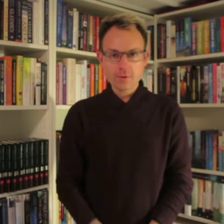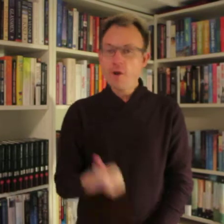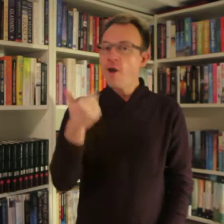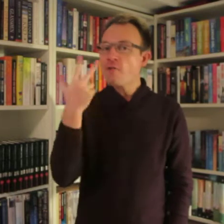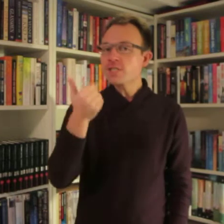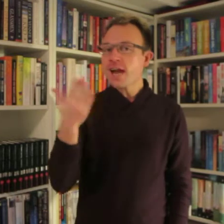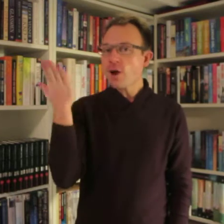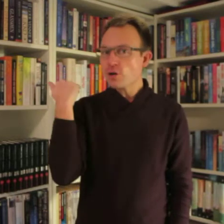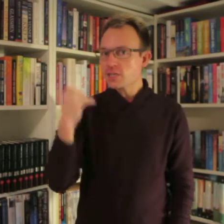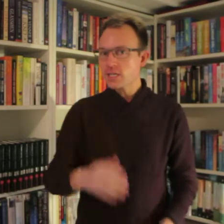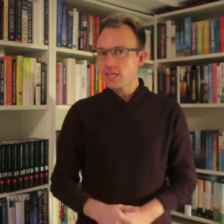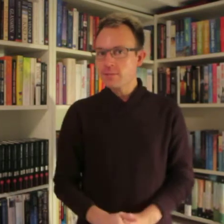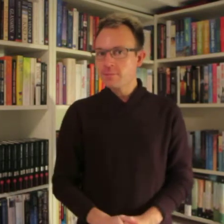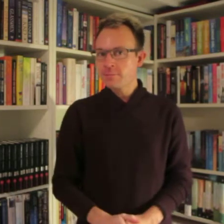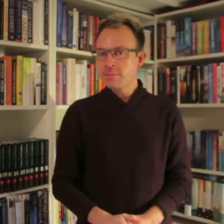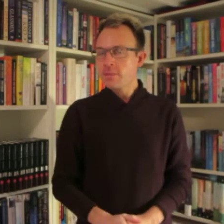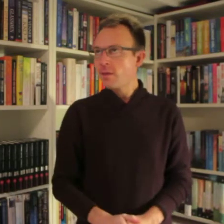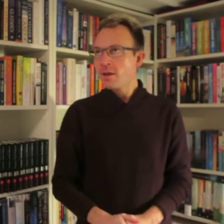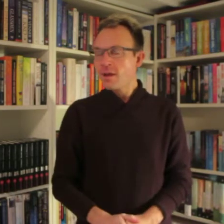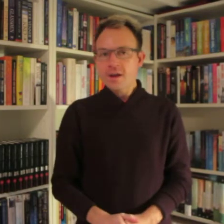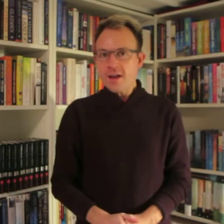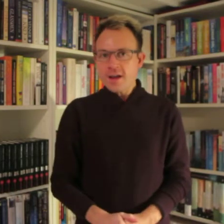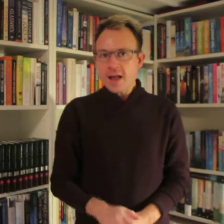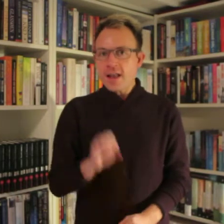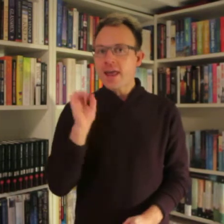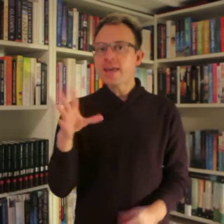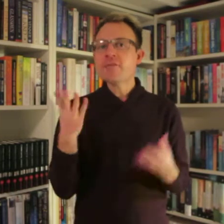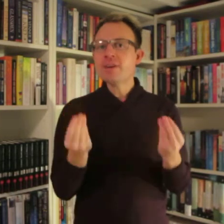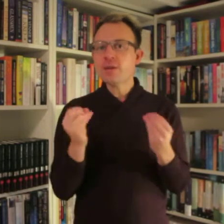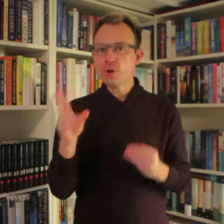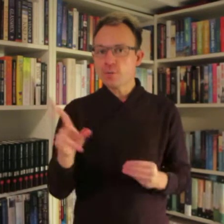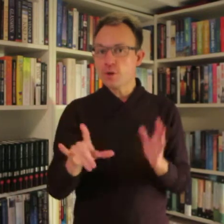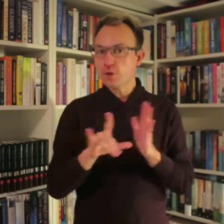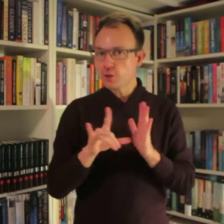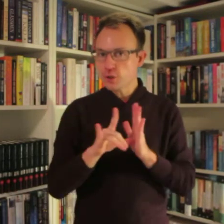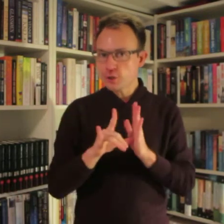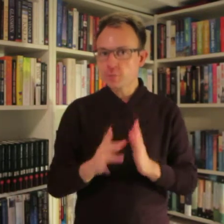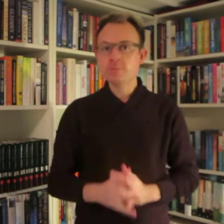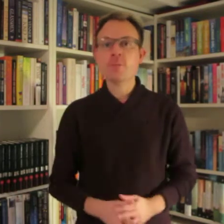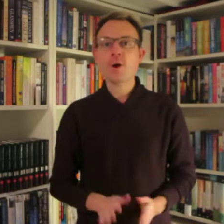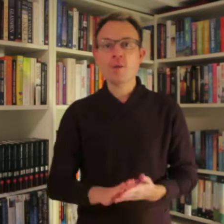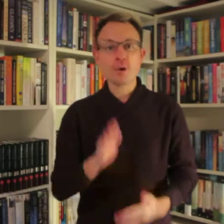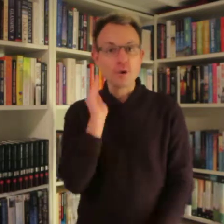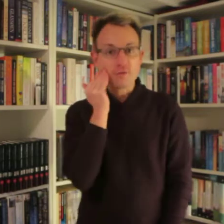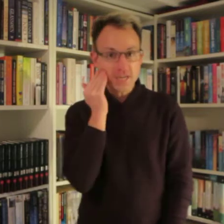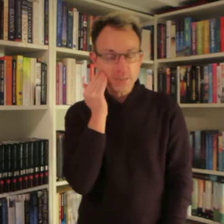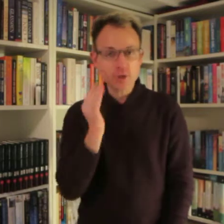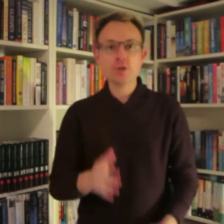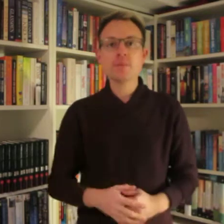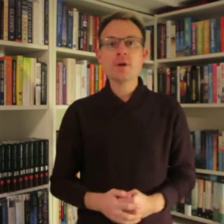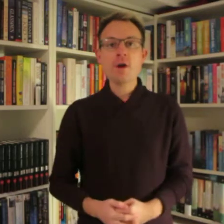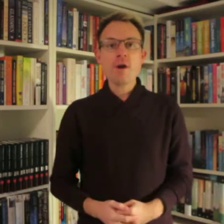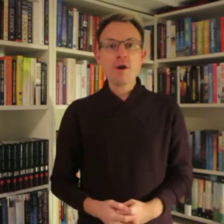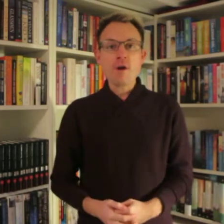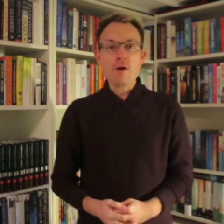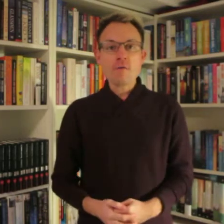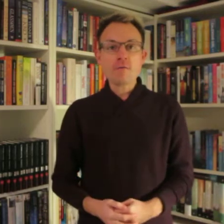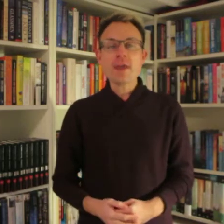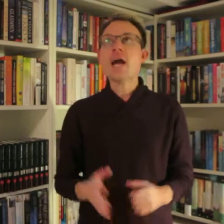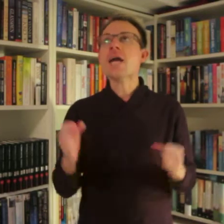For 3 år siden, lavede jeg en video på YouTube og på Facebook, hvor jeg